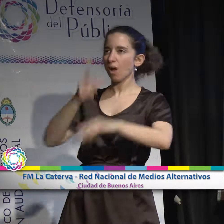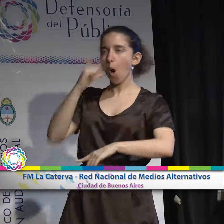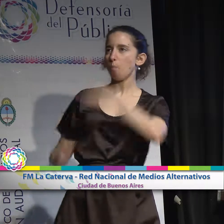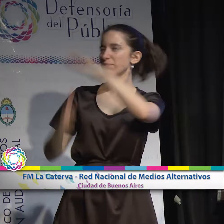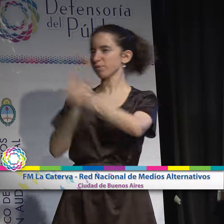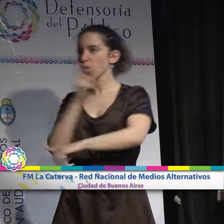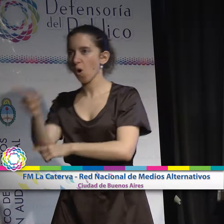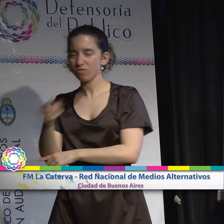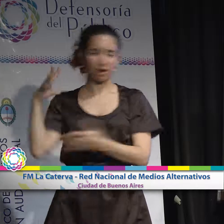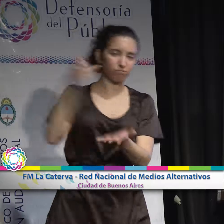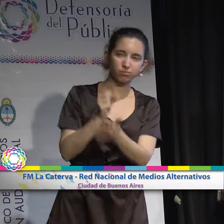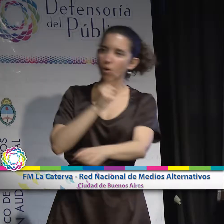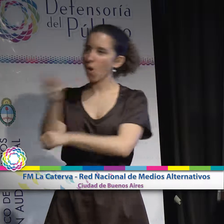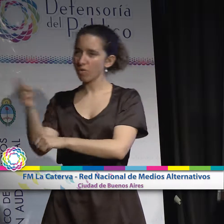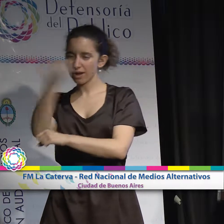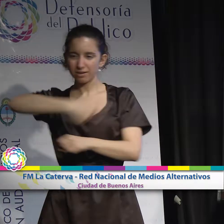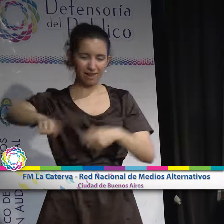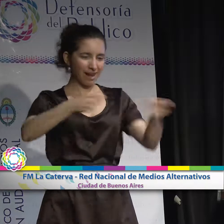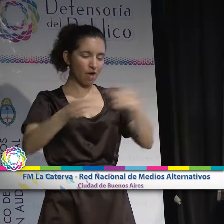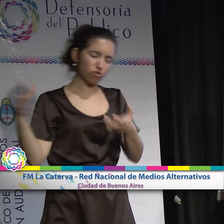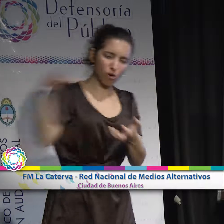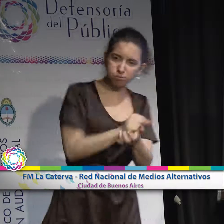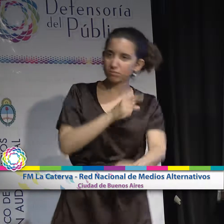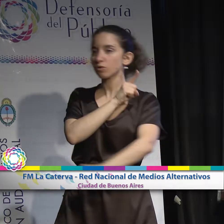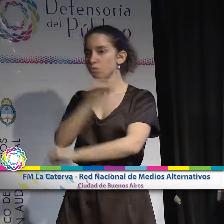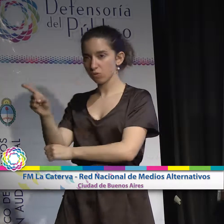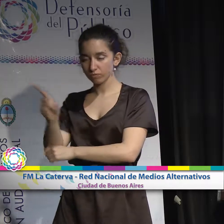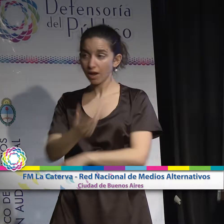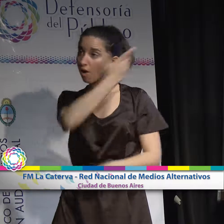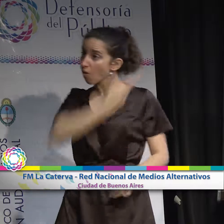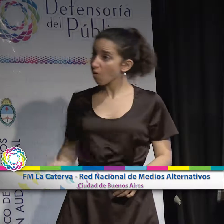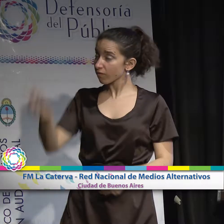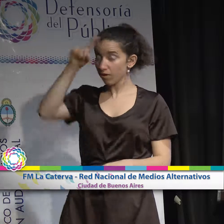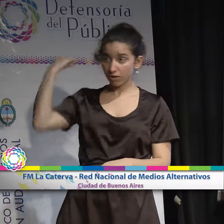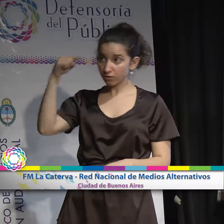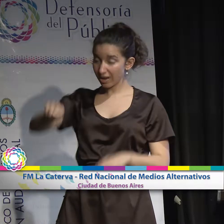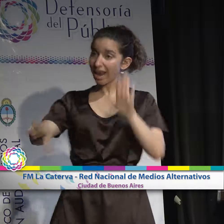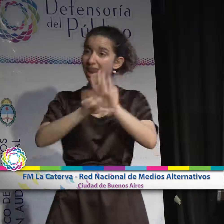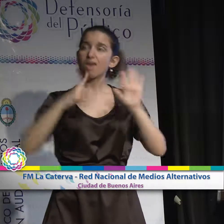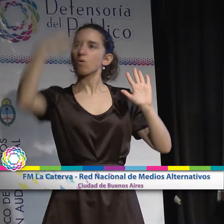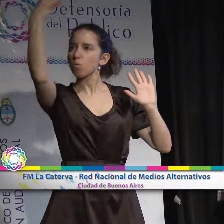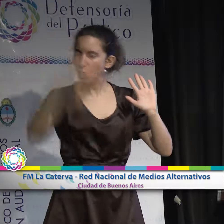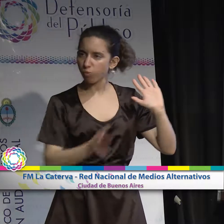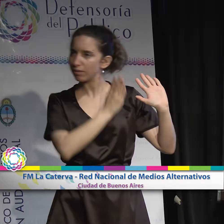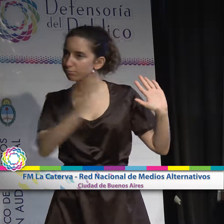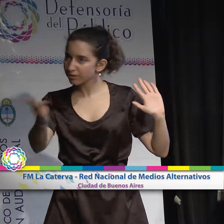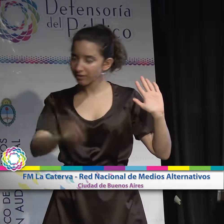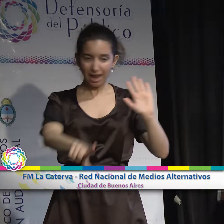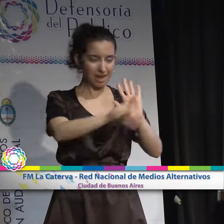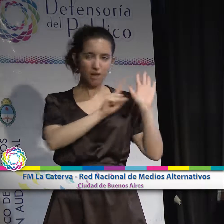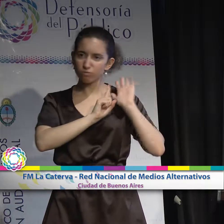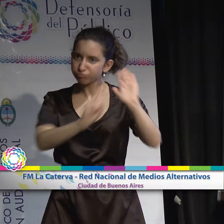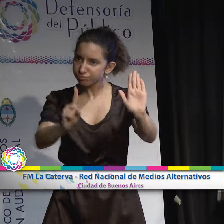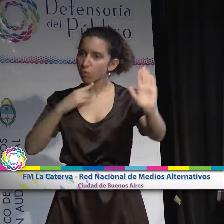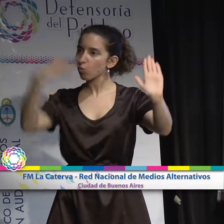anticolonial y antiimperialista. Exigimos que el Gobierno Nacional aplique la Ley de Servicios de Comunicación Audiovisual que continúa vigente